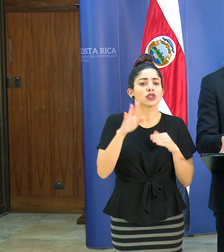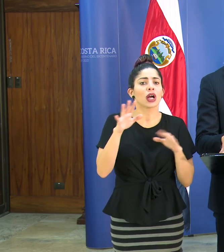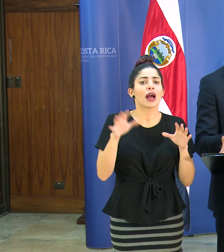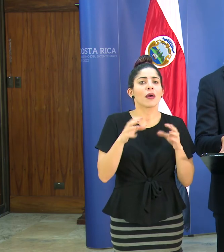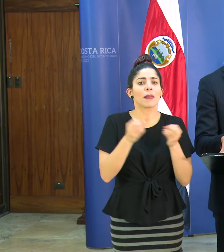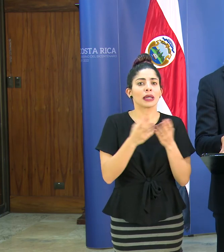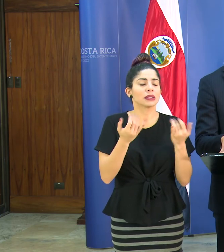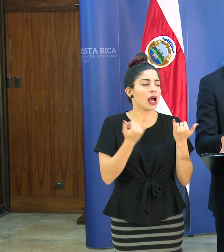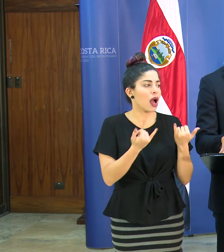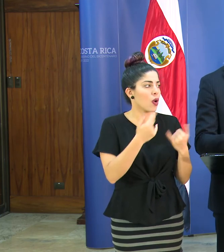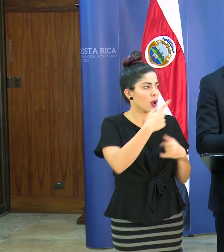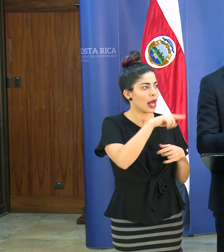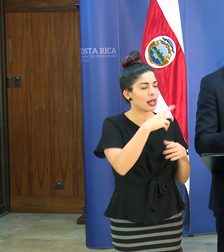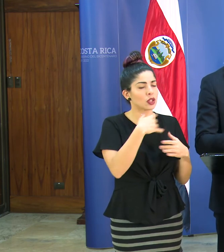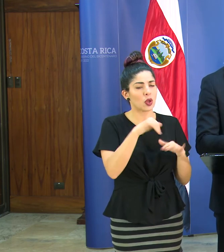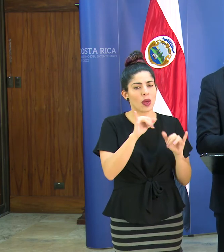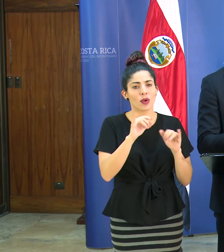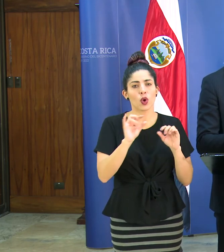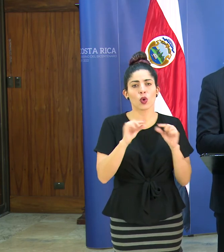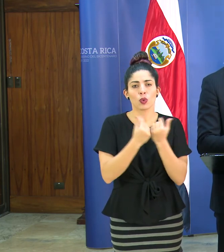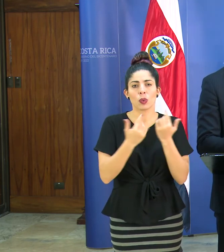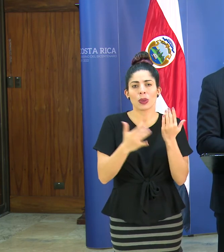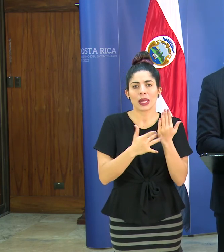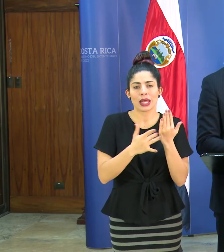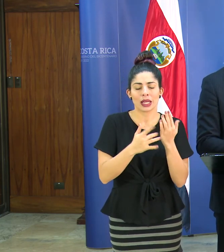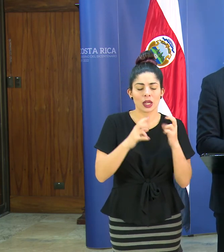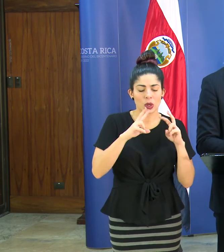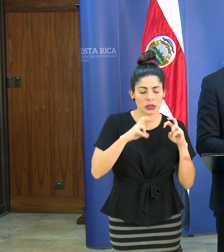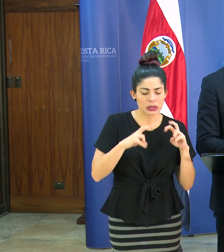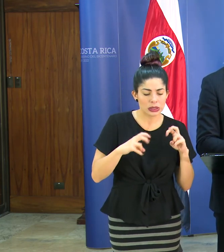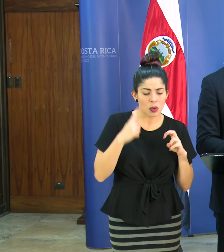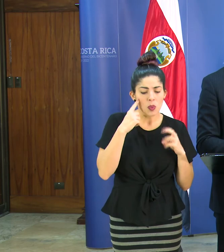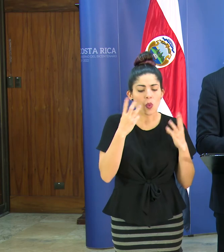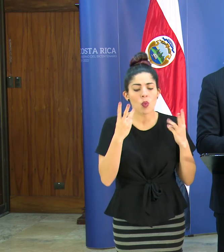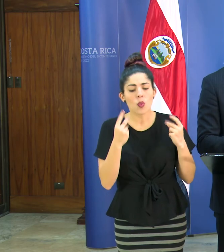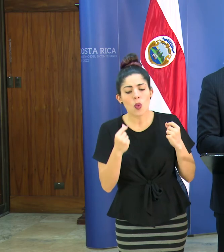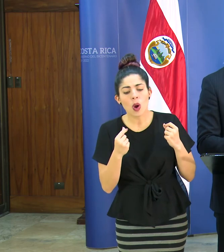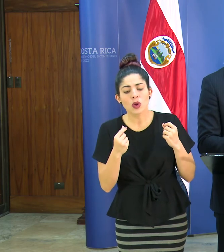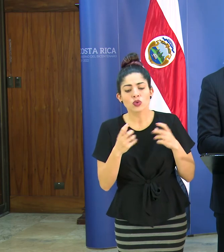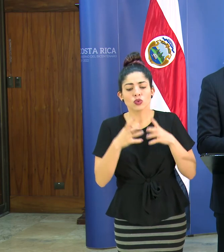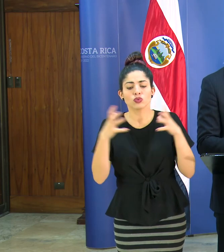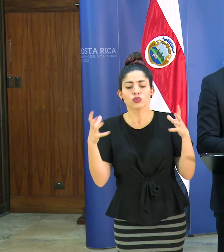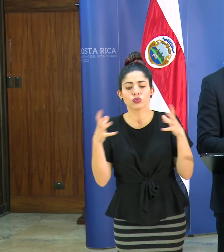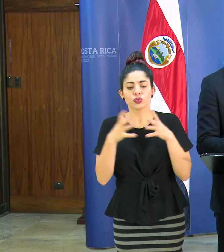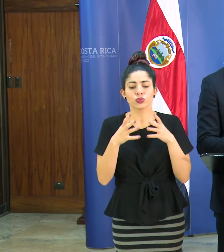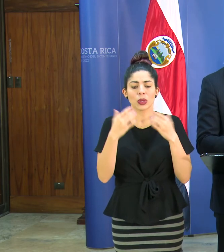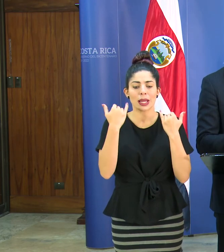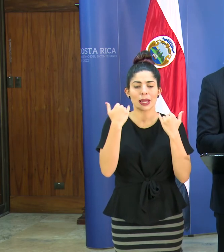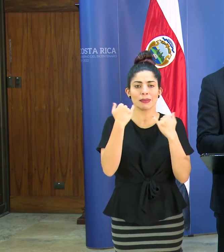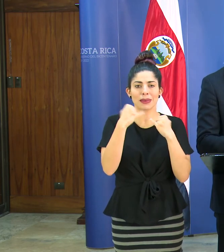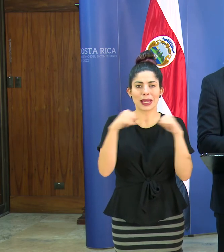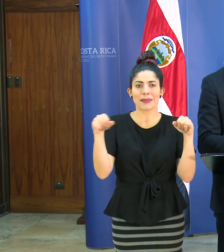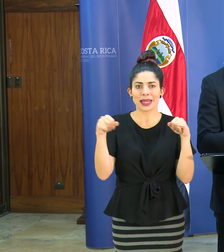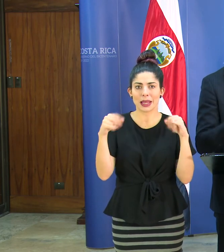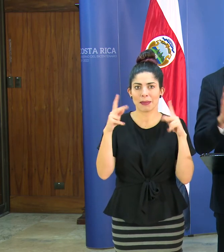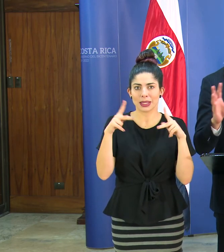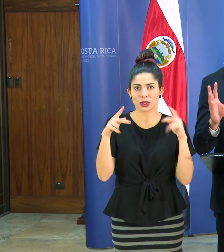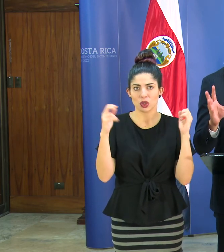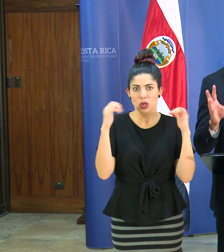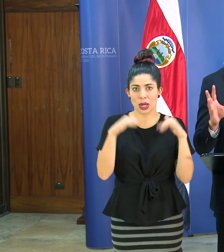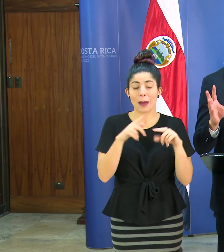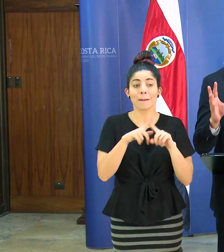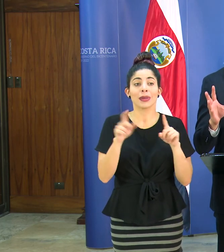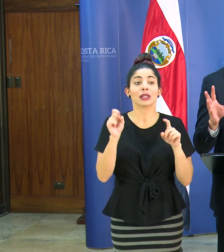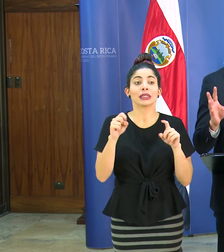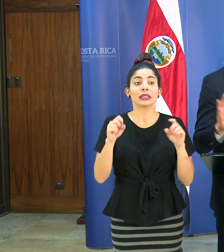eso lo están justamente definiendo ahora los grupos técnicos para tener todavía mucho más claridad en esos términos técnicos pero lo que sí es claro es que las